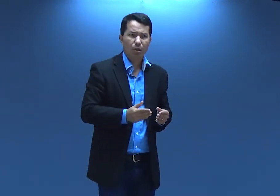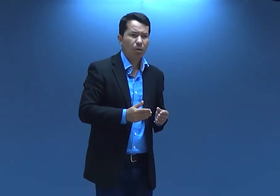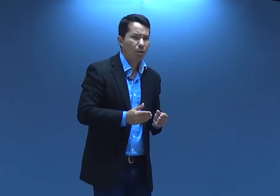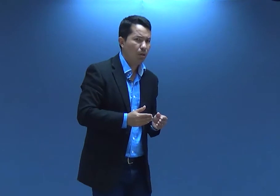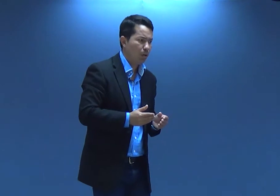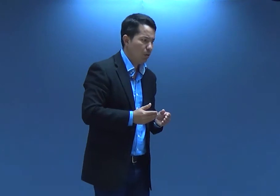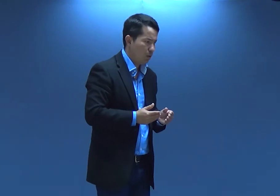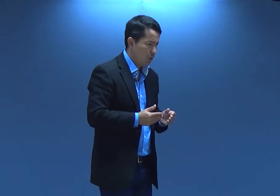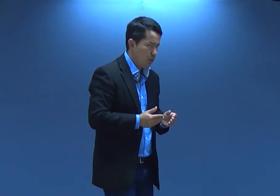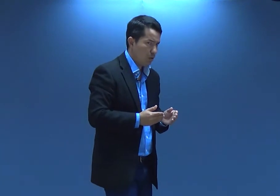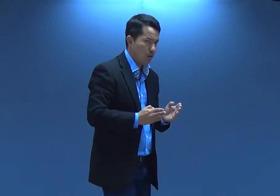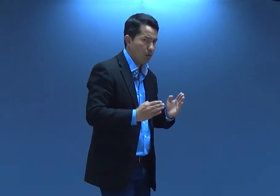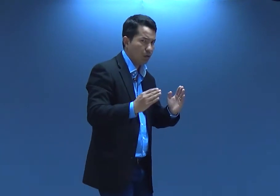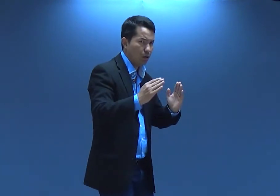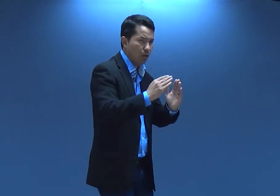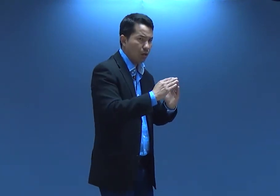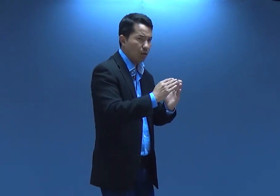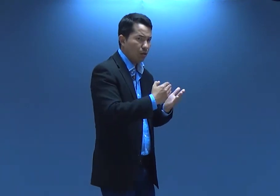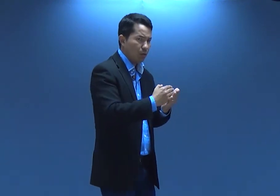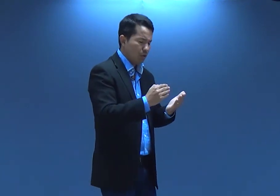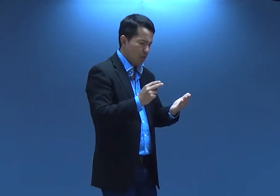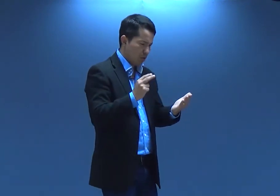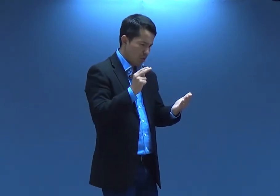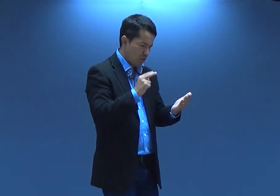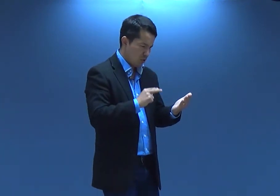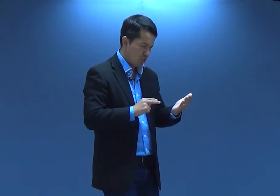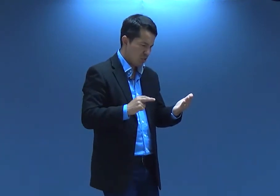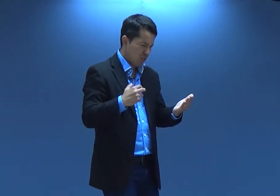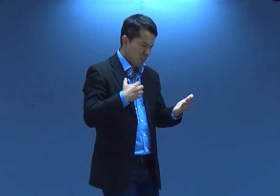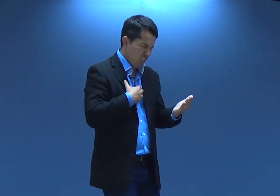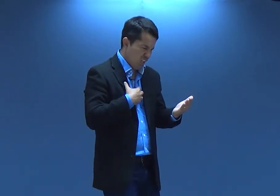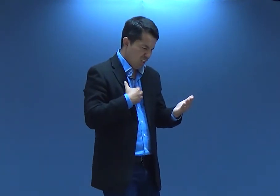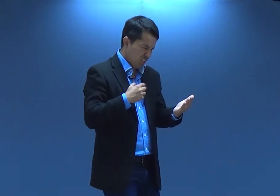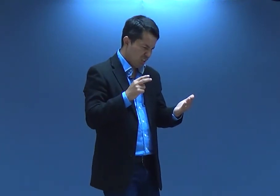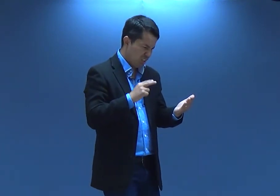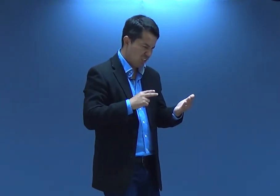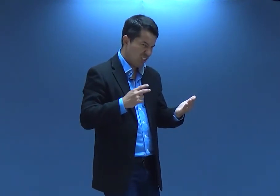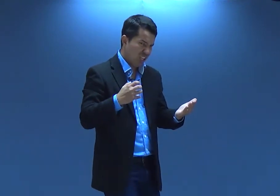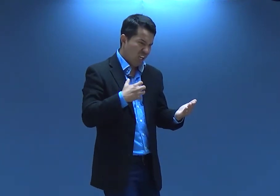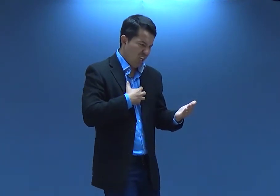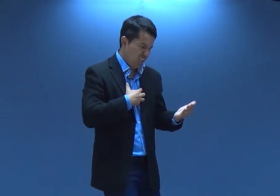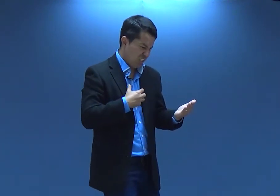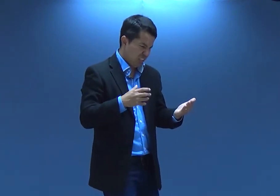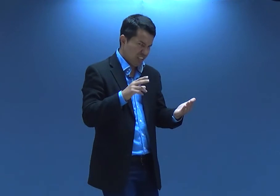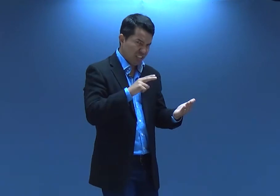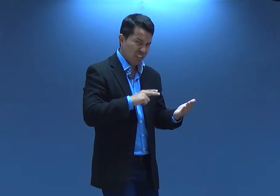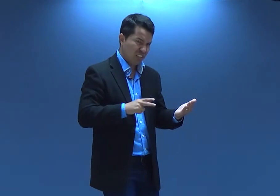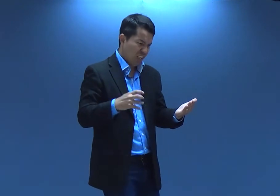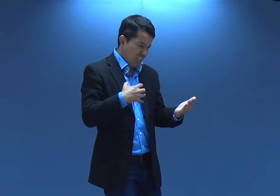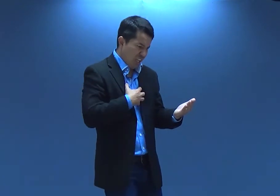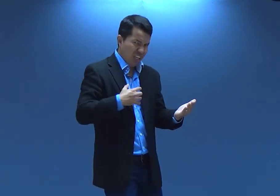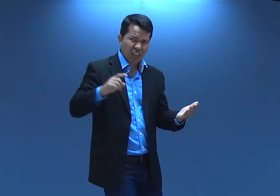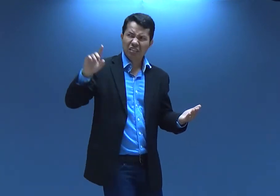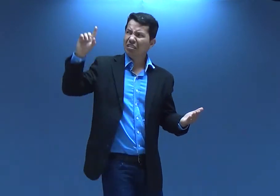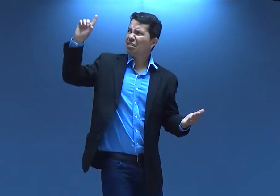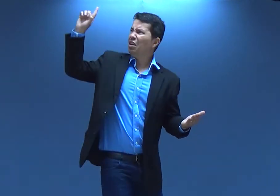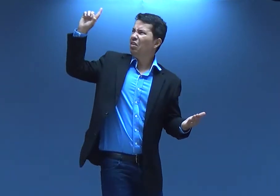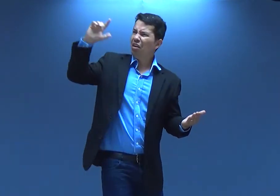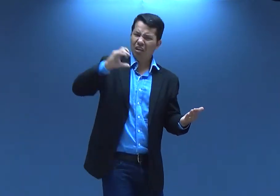bíblia agradeceu né e foi pra casa e ele começou a ler a bíblia e ele começou a sentir ali parece que